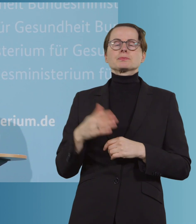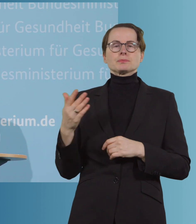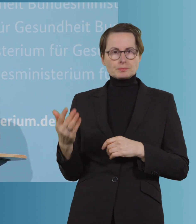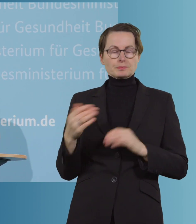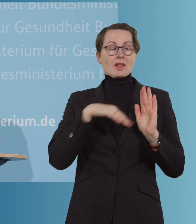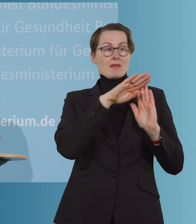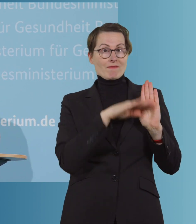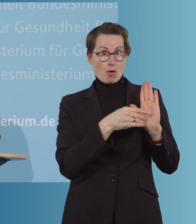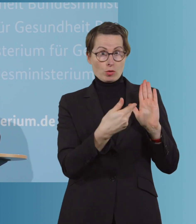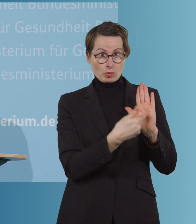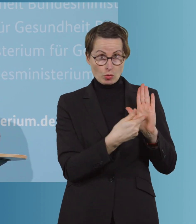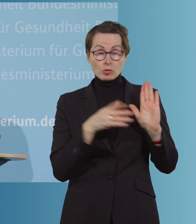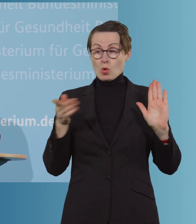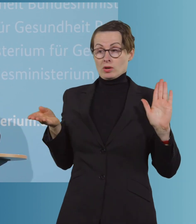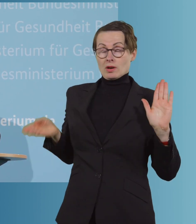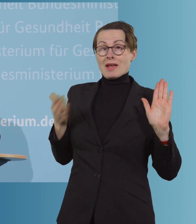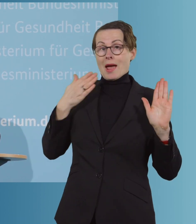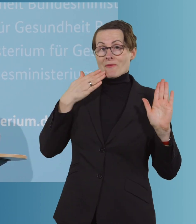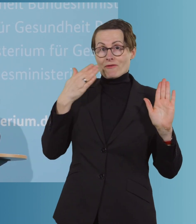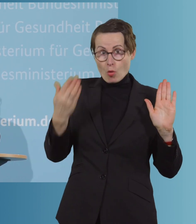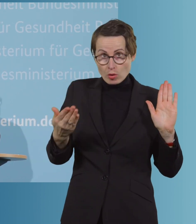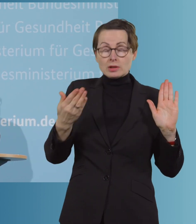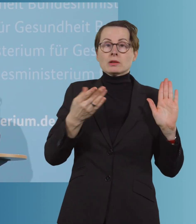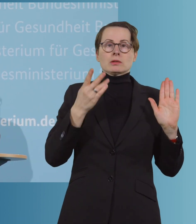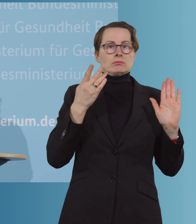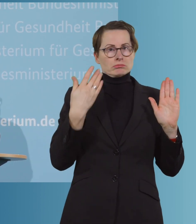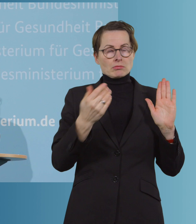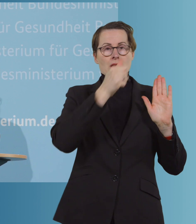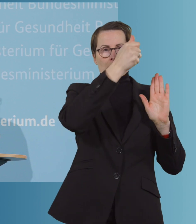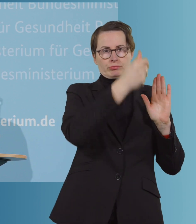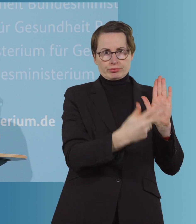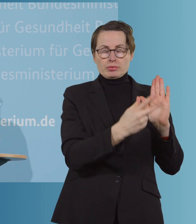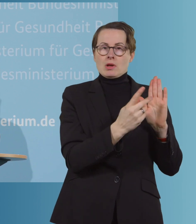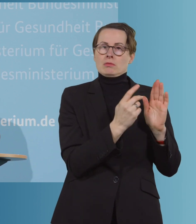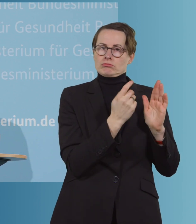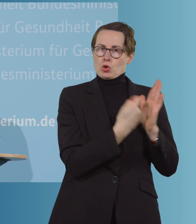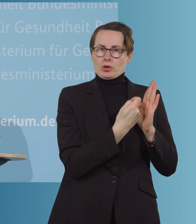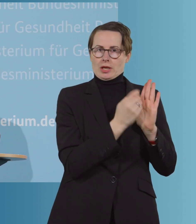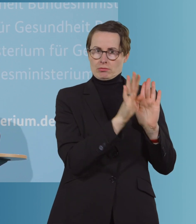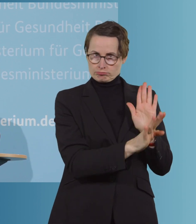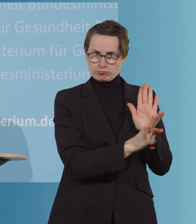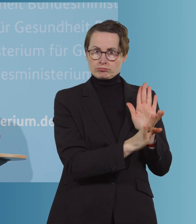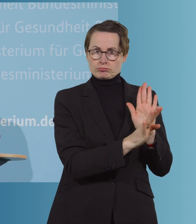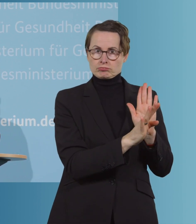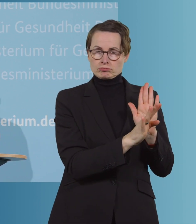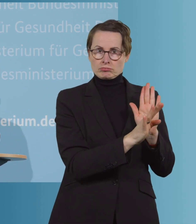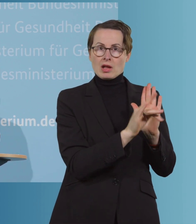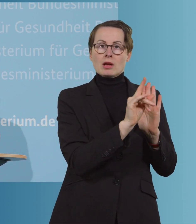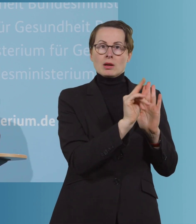vorgesehene, ausdrücklich rechtlich vorgesehene Priorisierung und die Reihenfolge mit denjenigen vor allem, ein höchstes